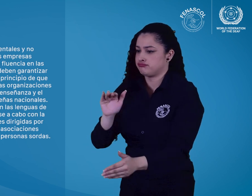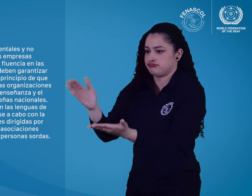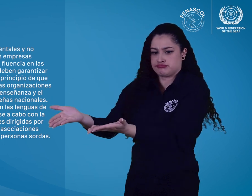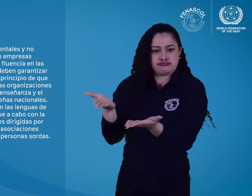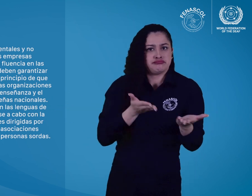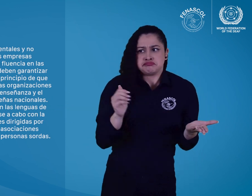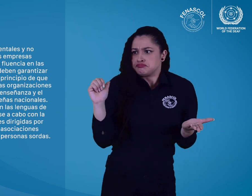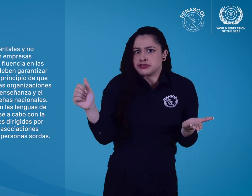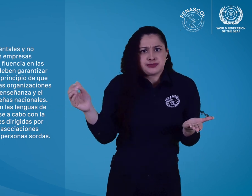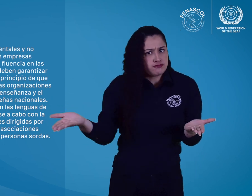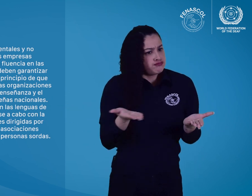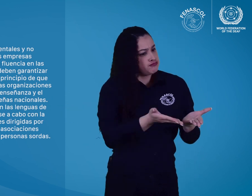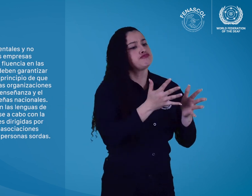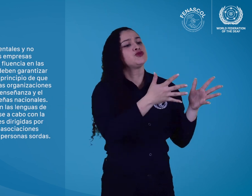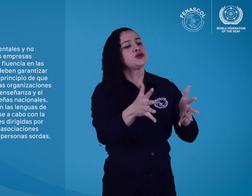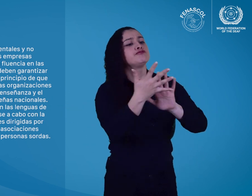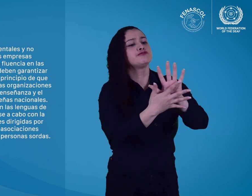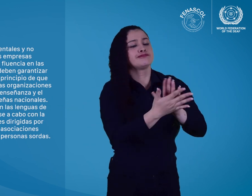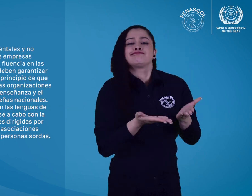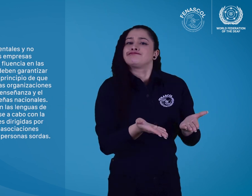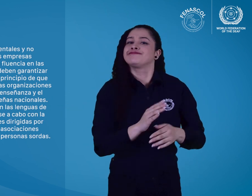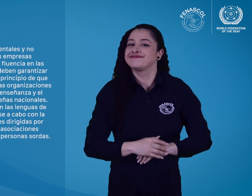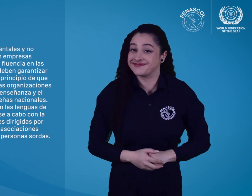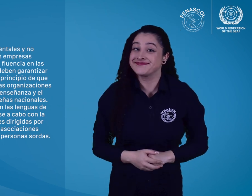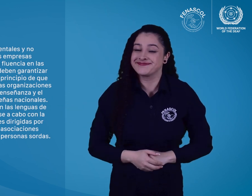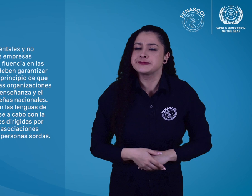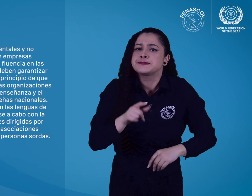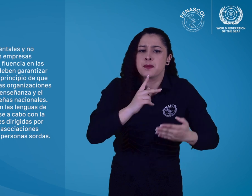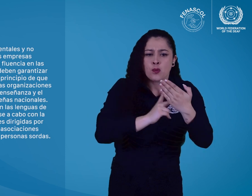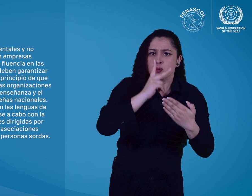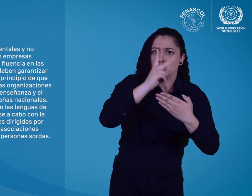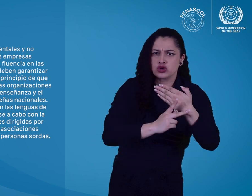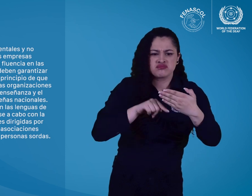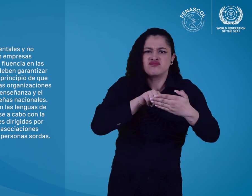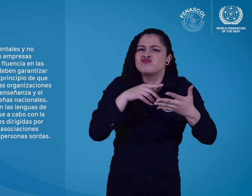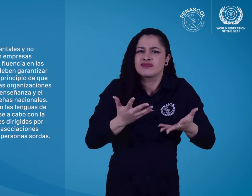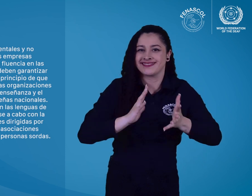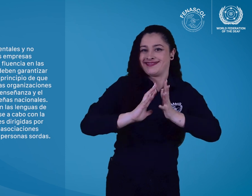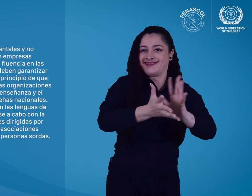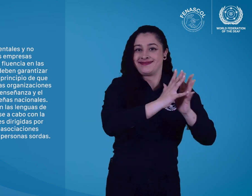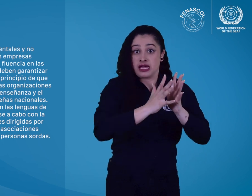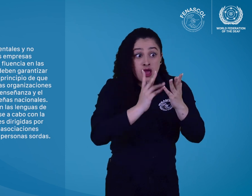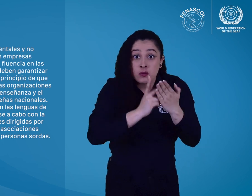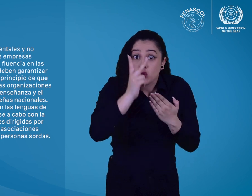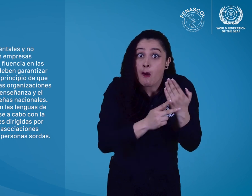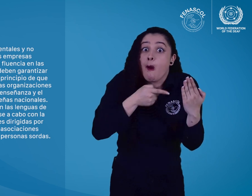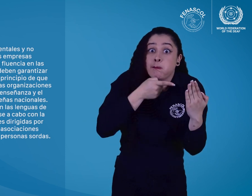dirigidas por sordos lideren la enseñanza y el desarrollo de sus lenguas de señas nacionales. Los